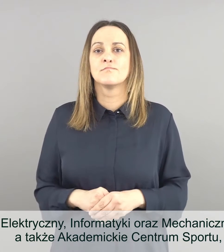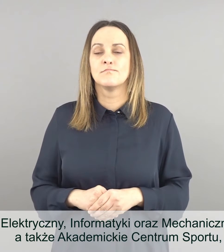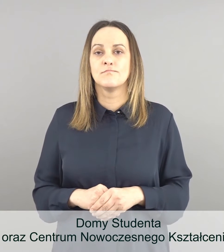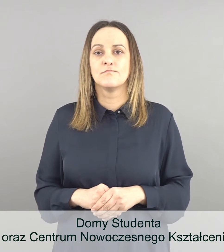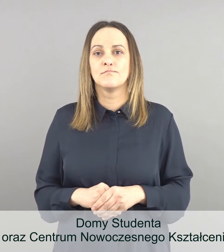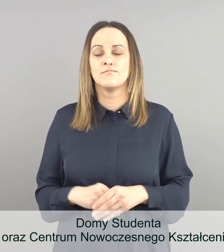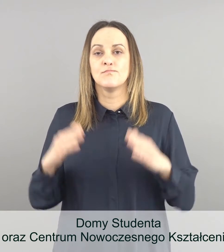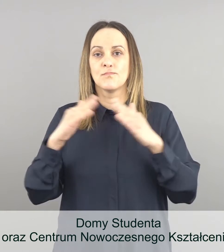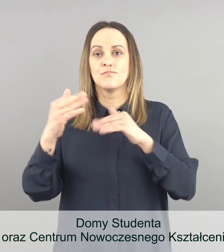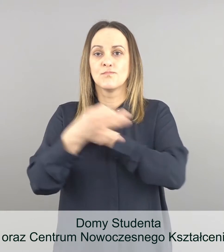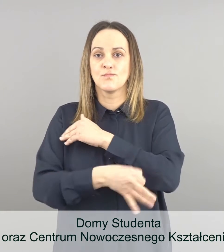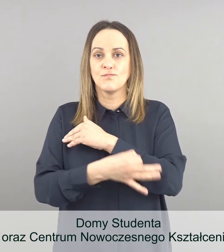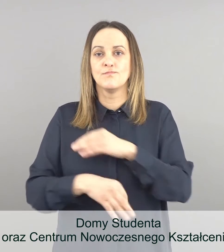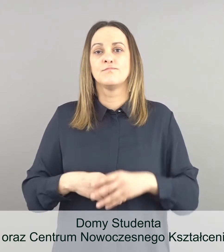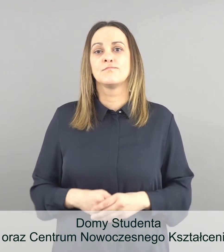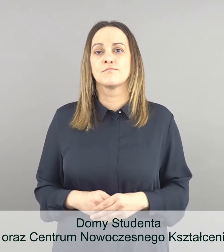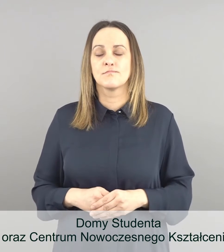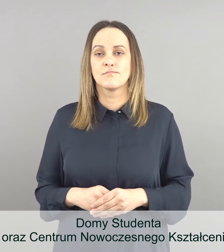oraz Centrum Nowoczesnego Kształcenia.